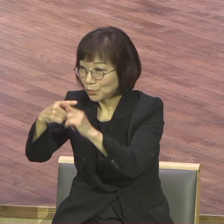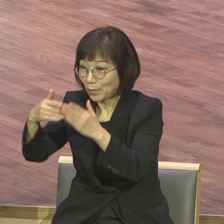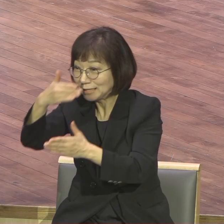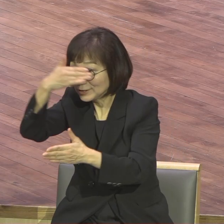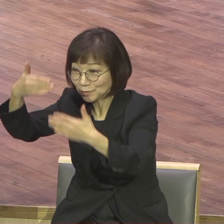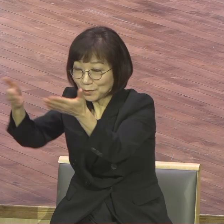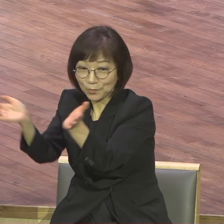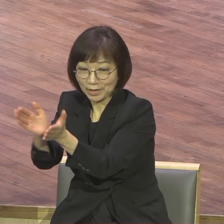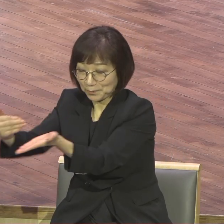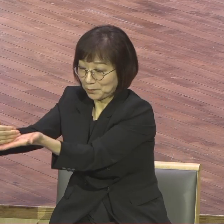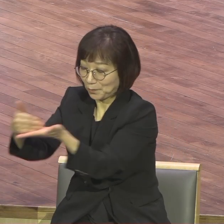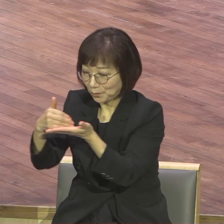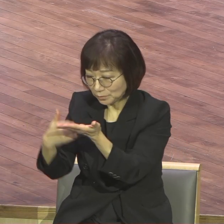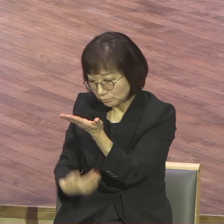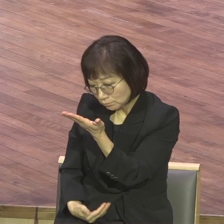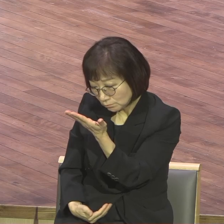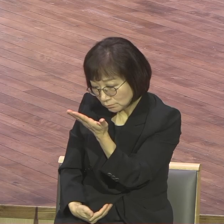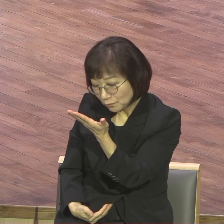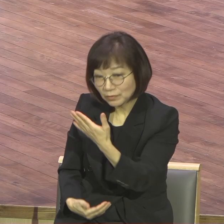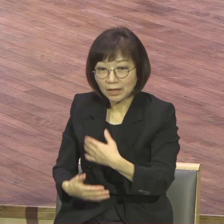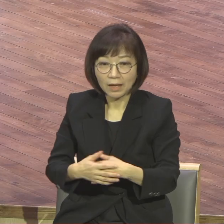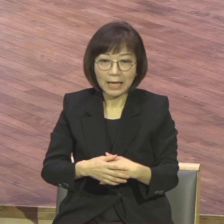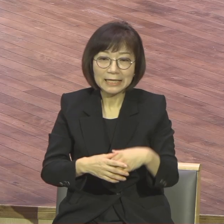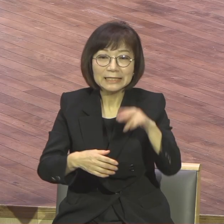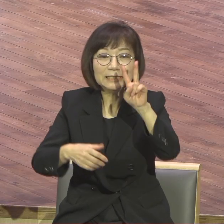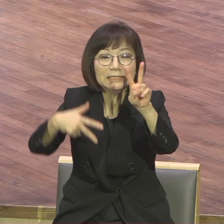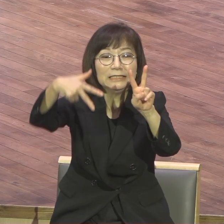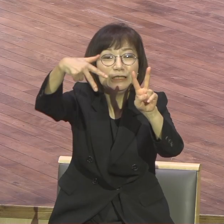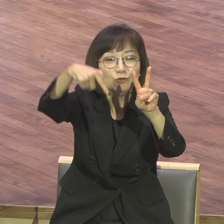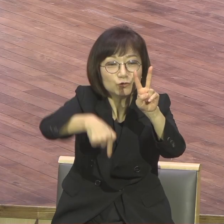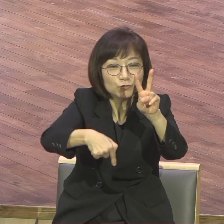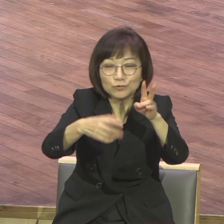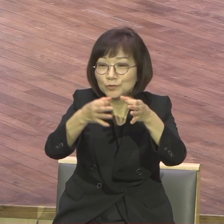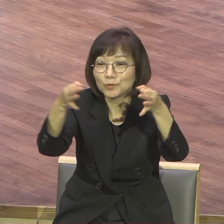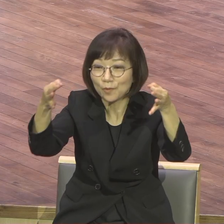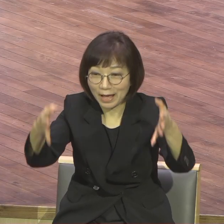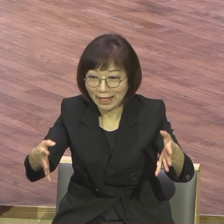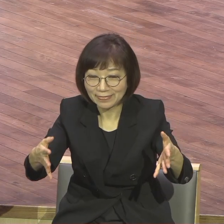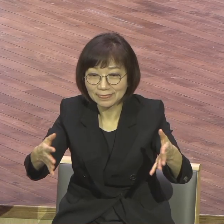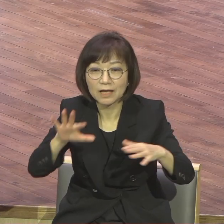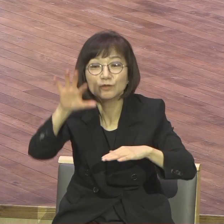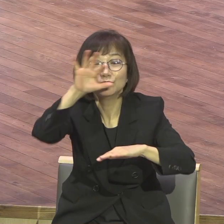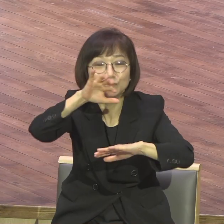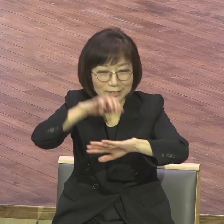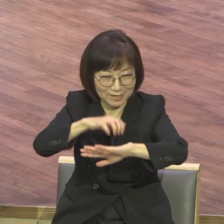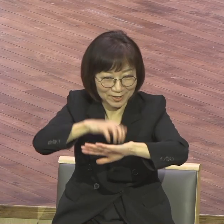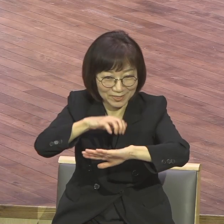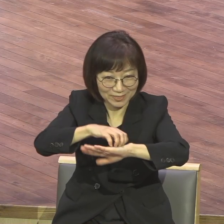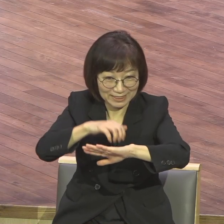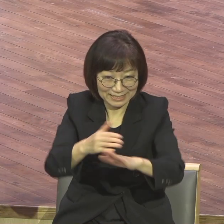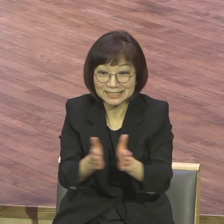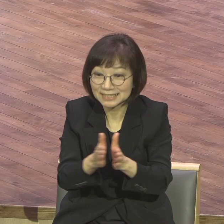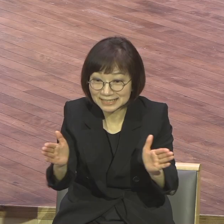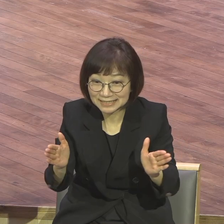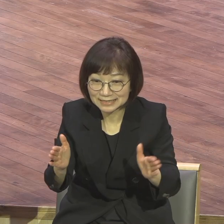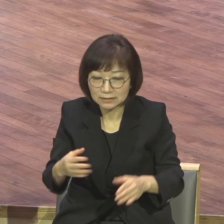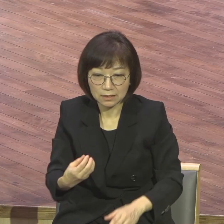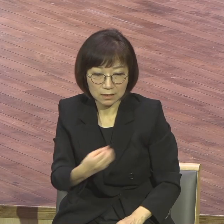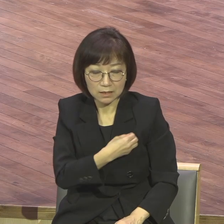지난주부터 두 주간 훈련을 하는데 훈련하는데 이 회비가 10만원이고